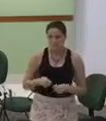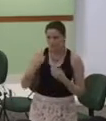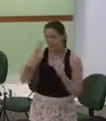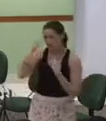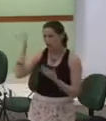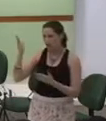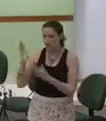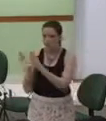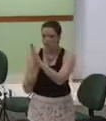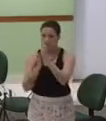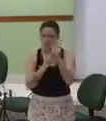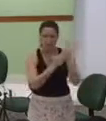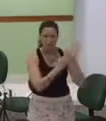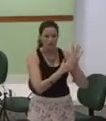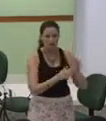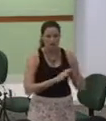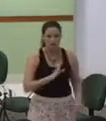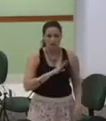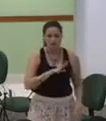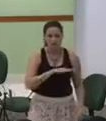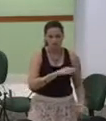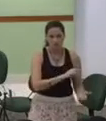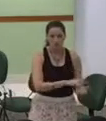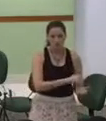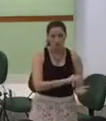louvar De coração ao nosso Deus